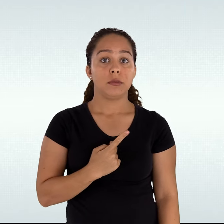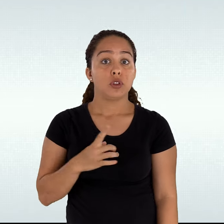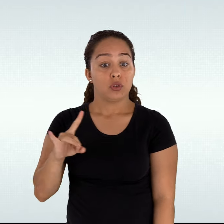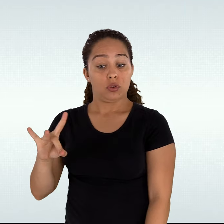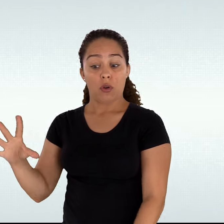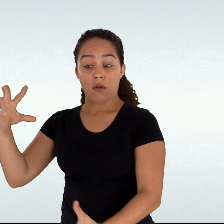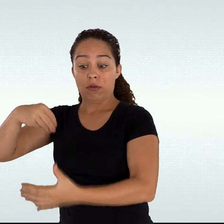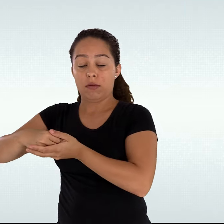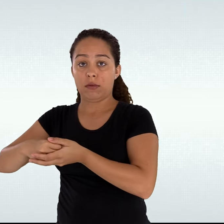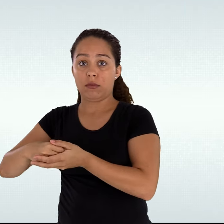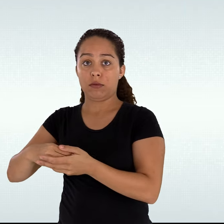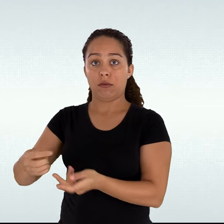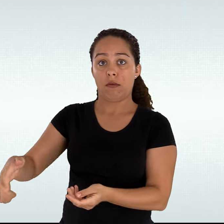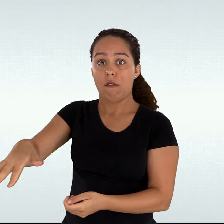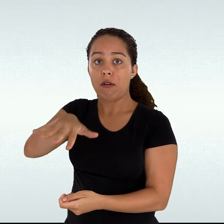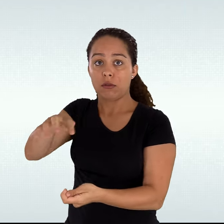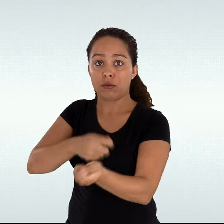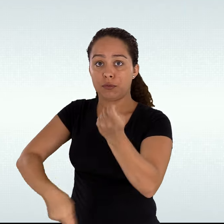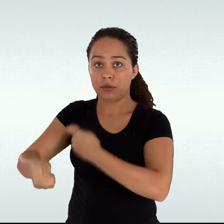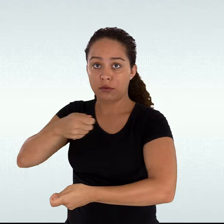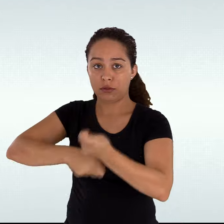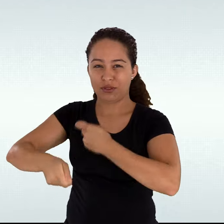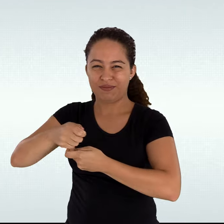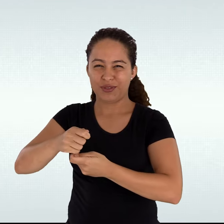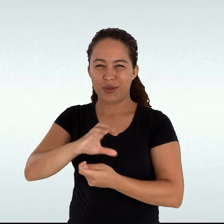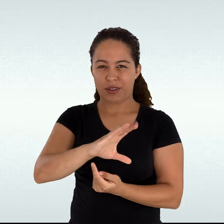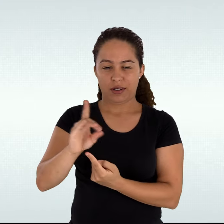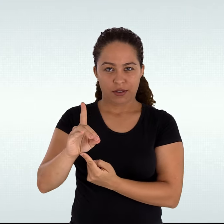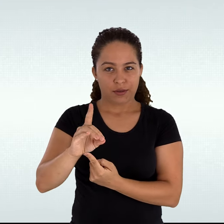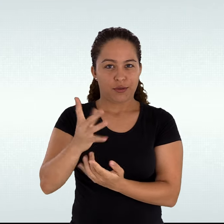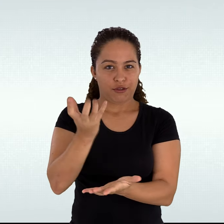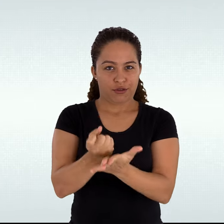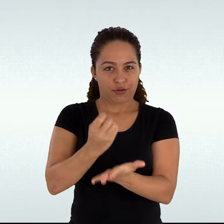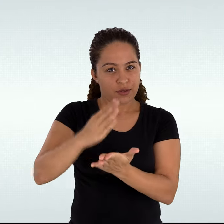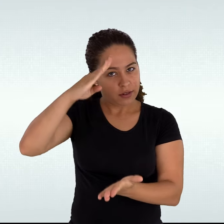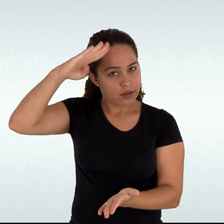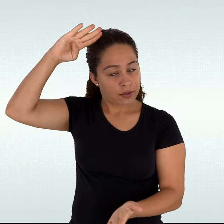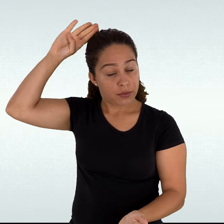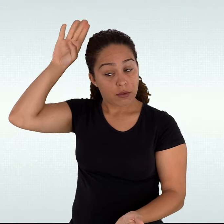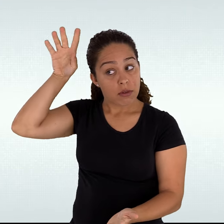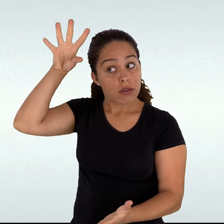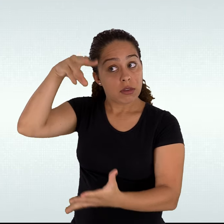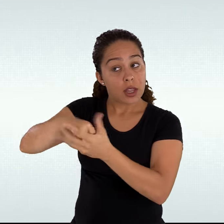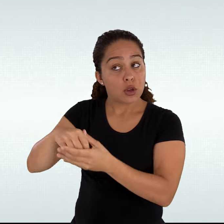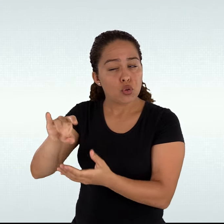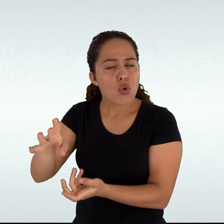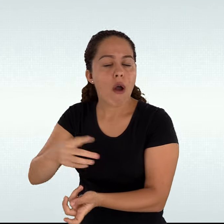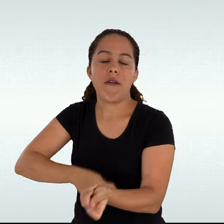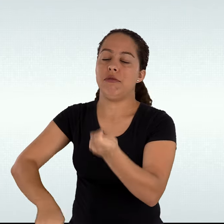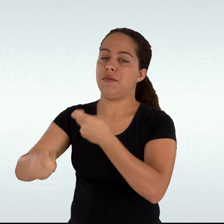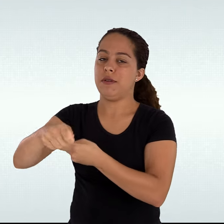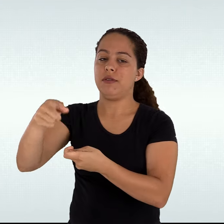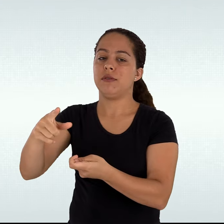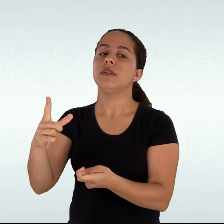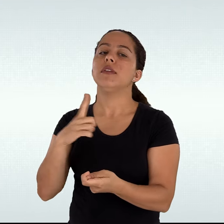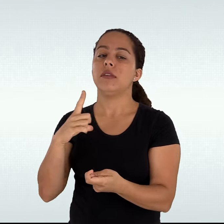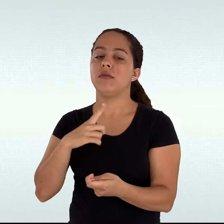o setor administrativo de registro, coordenadoria de registro acadêmico e equivalente possua o cadastro que